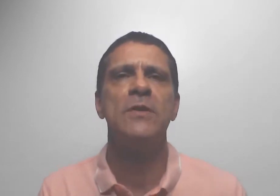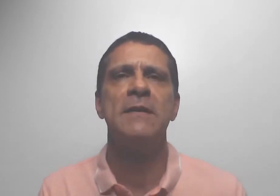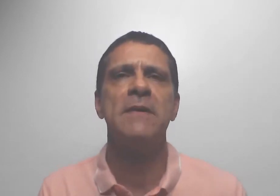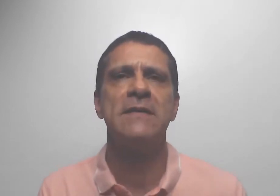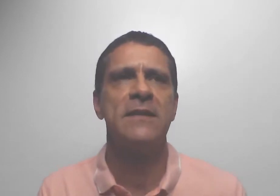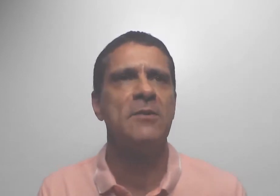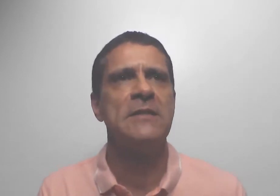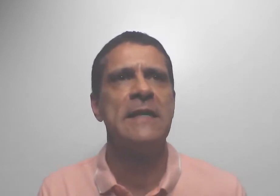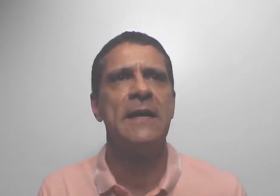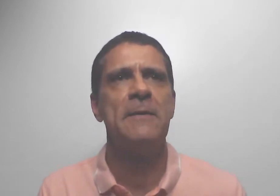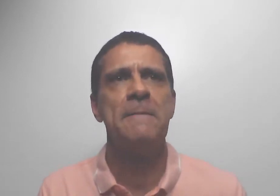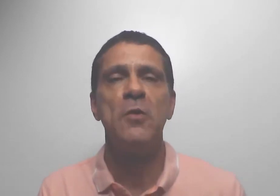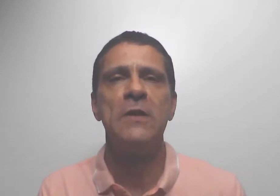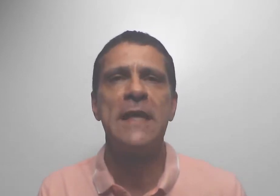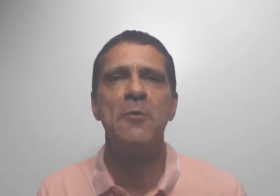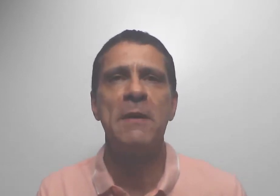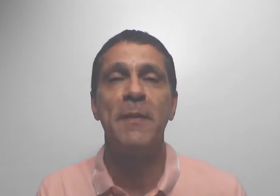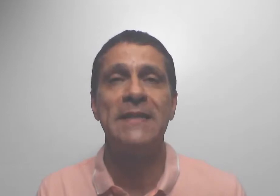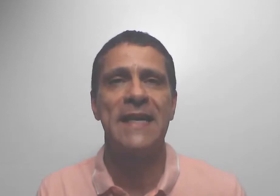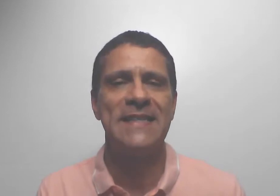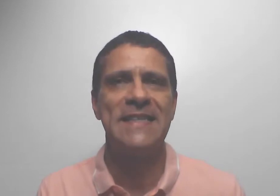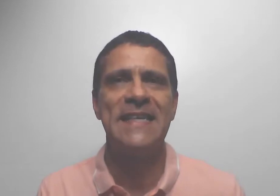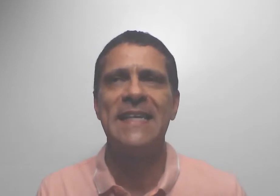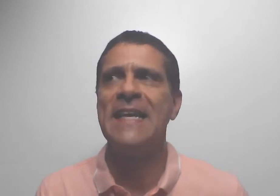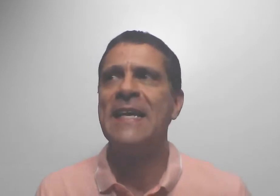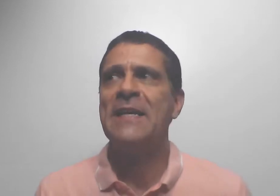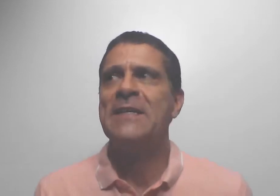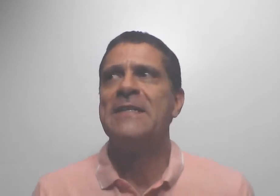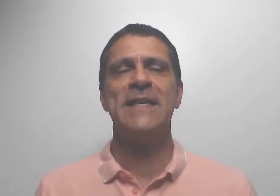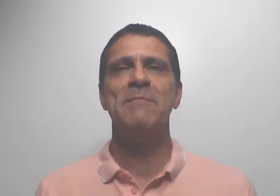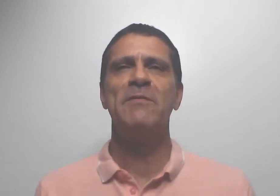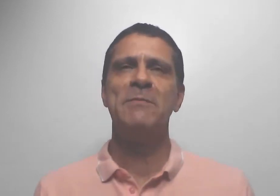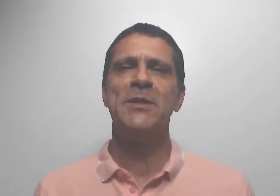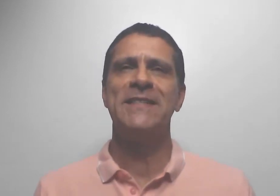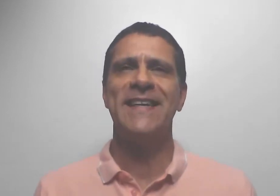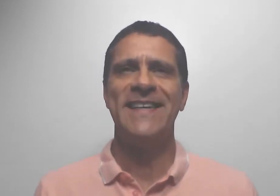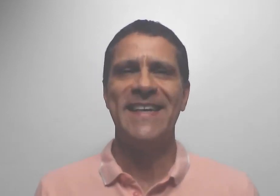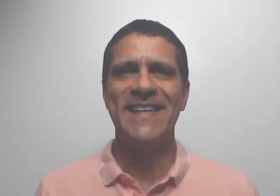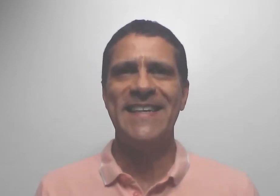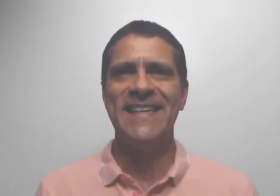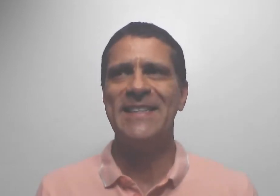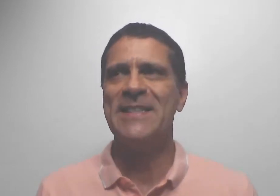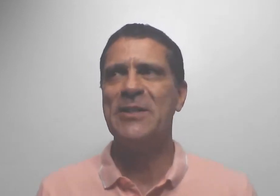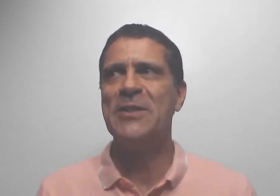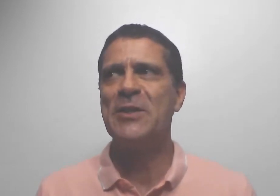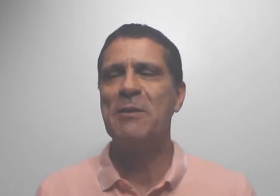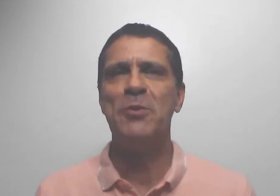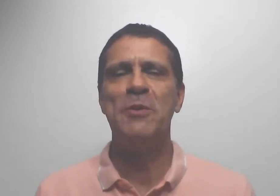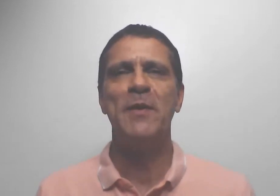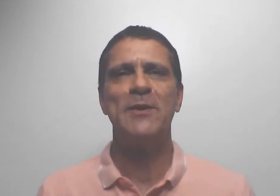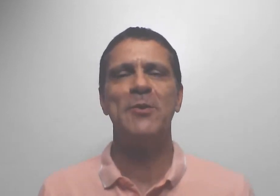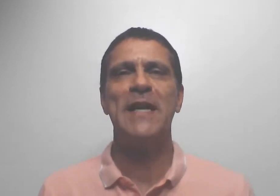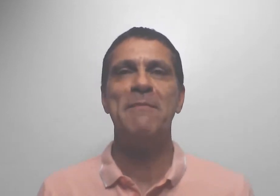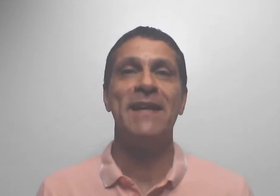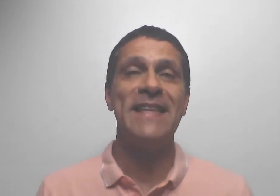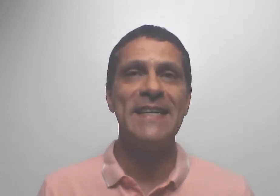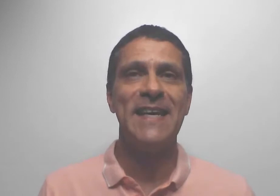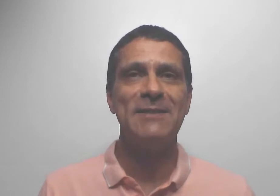Absolutamente extraordinário. Eu vou contar uma passagem dele. Jezamir, vamos dizer que ele, de tipo de pessoa, ele é metade